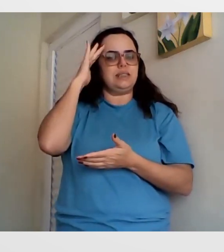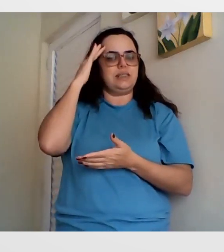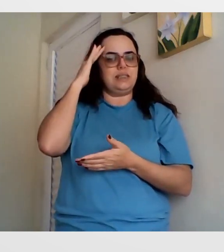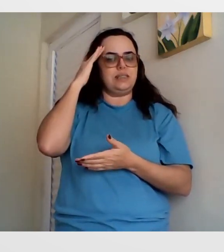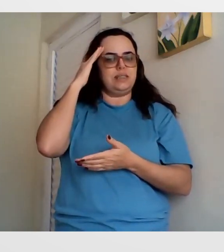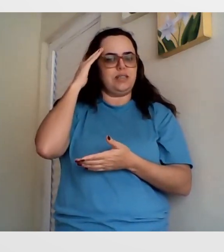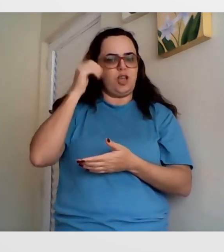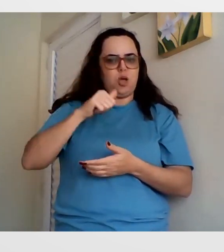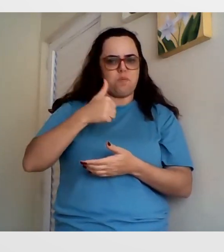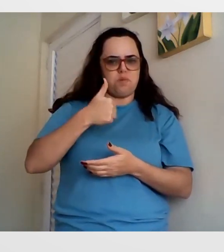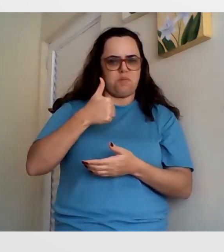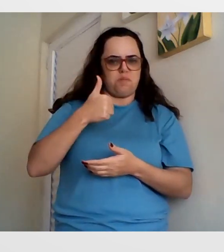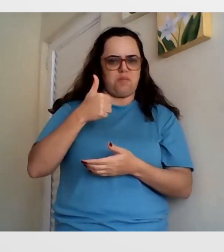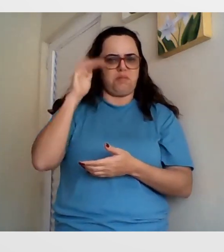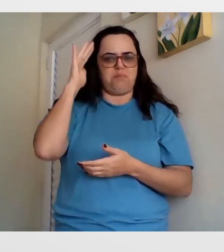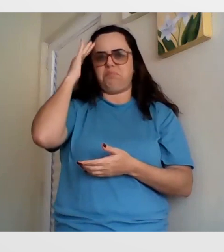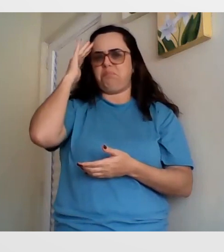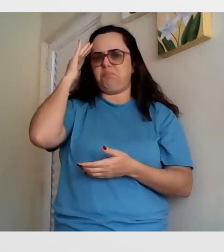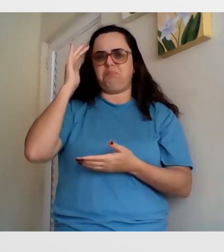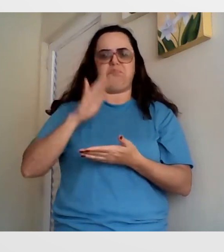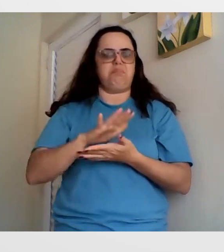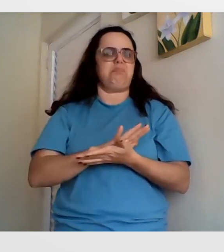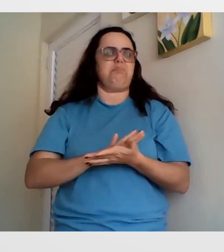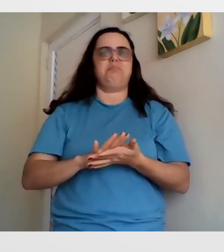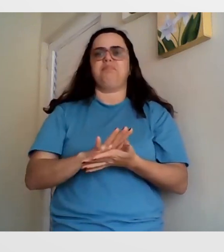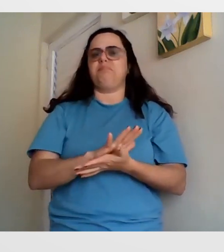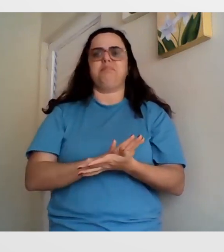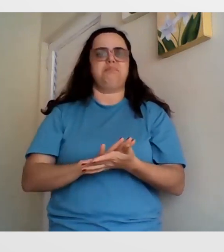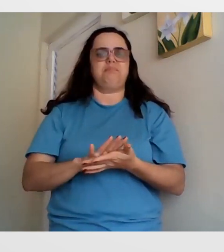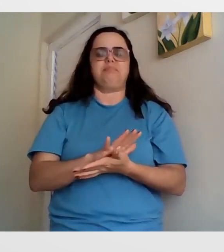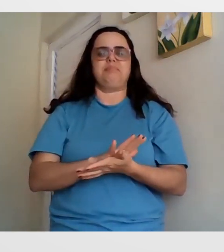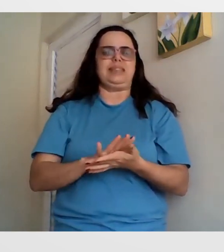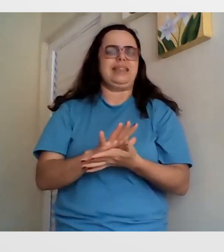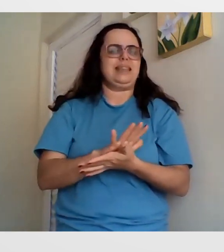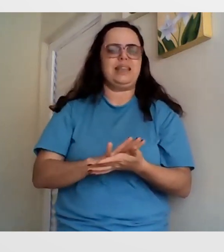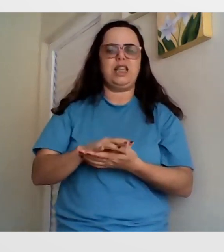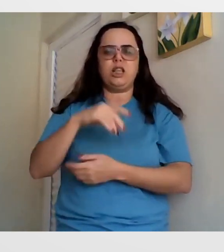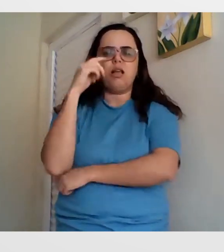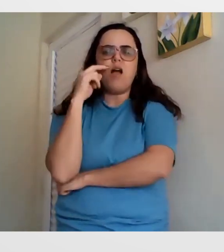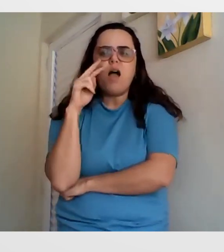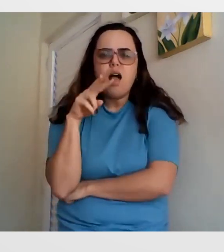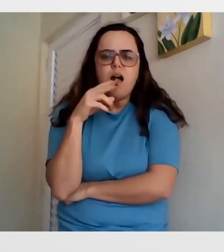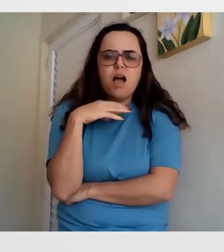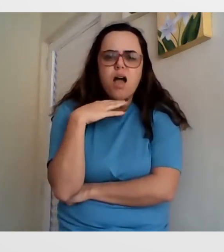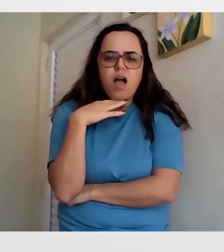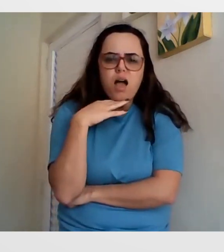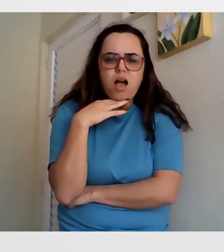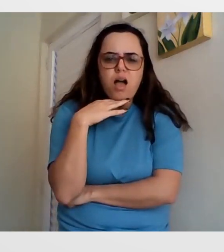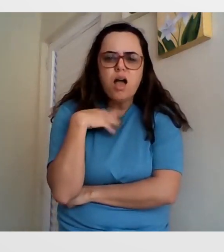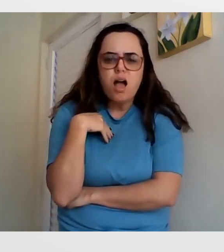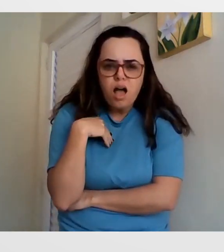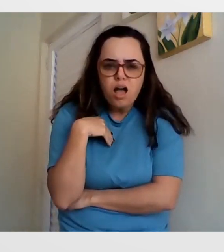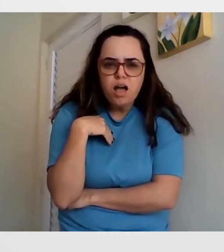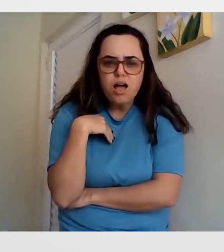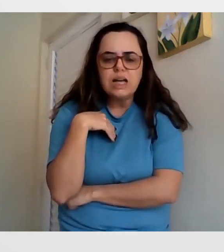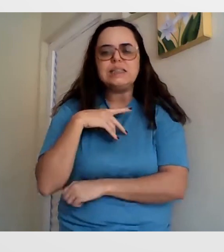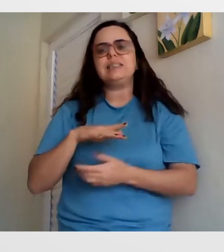eu fui me debruçando sobre os vídeos. E, assim, no começo eu não entendia